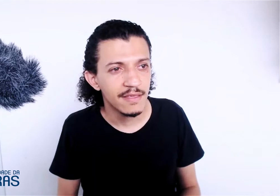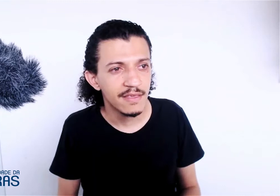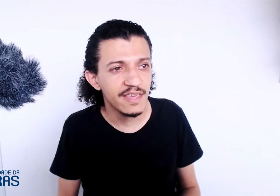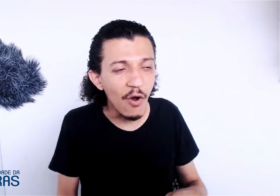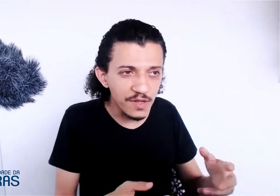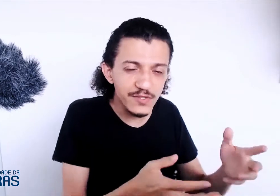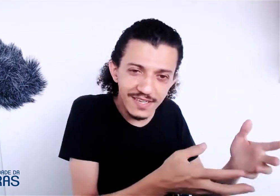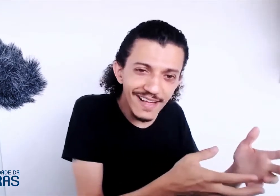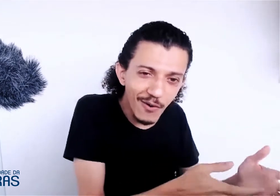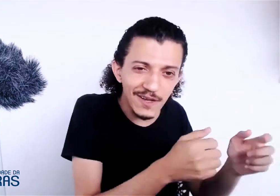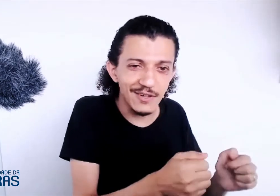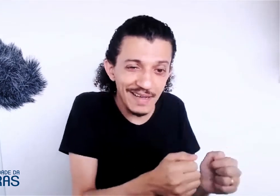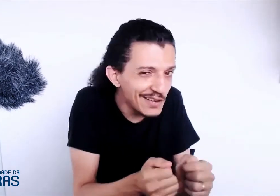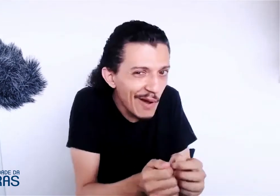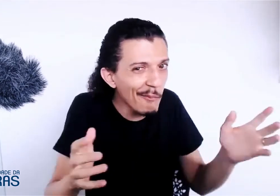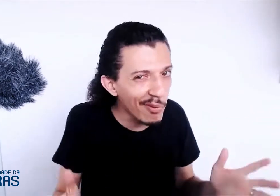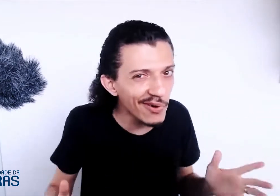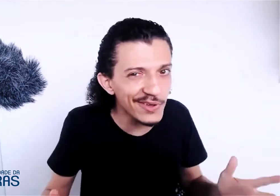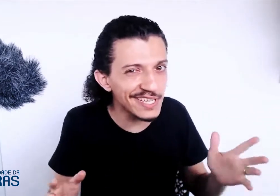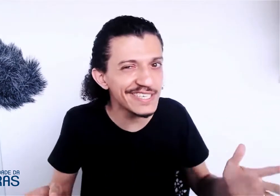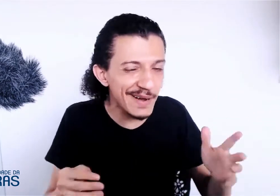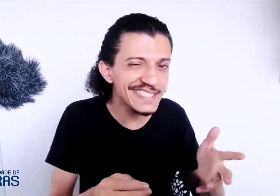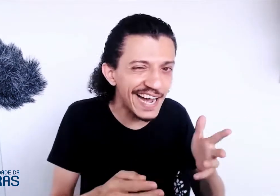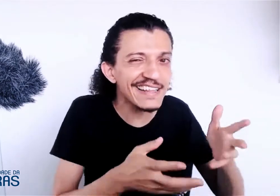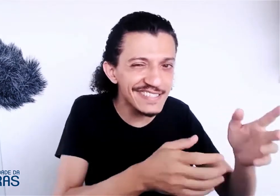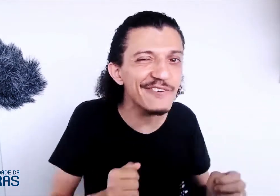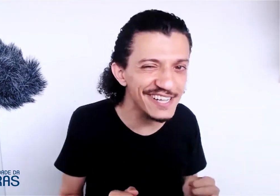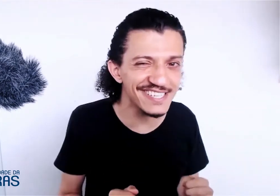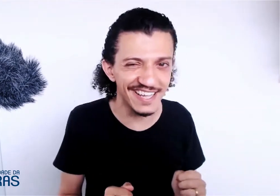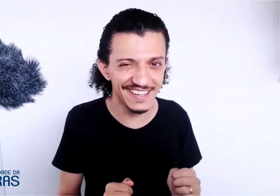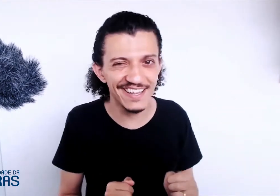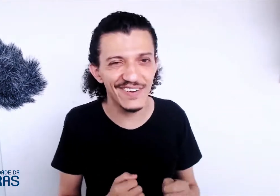Que algumas pessoas até gostam, mas que não é o bolo que você tinha imaginado que você ia fazer. Entendeu?